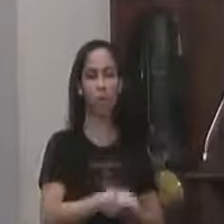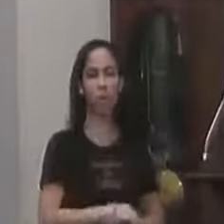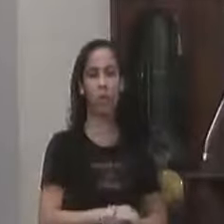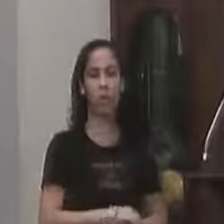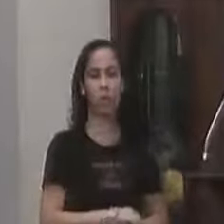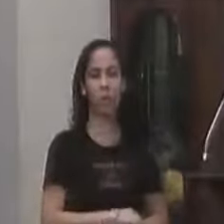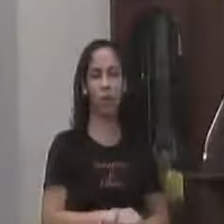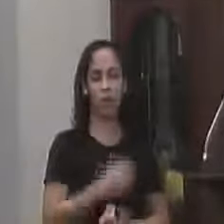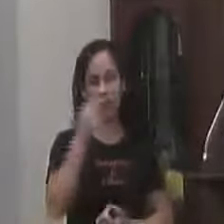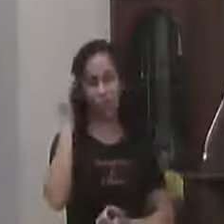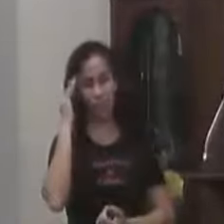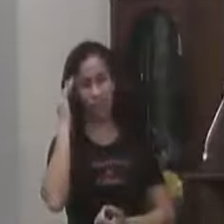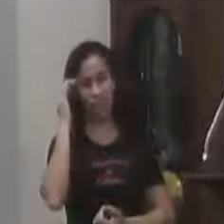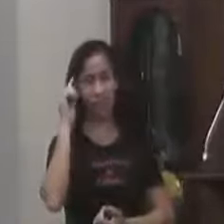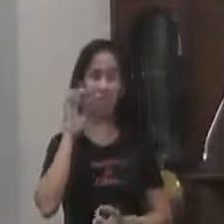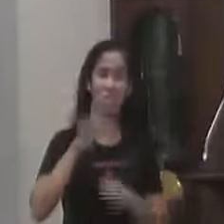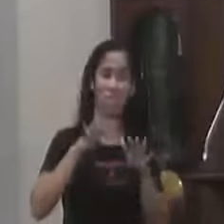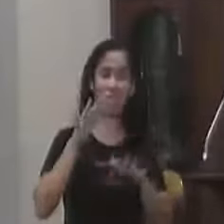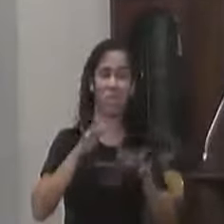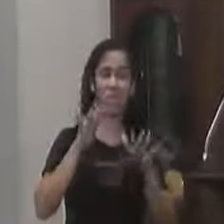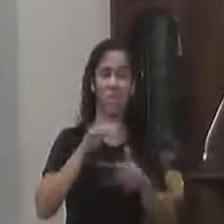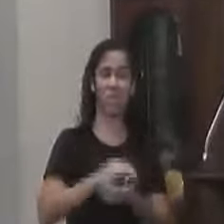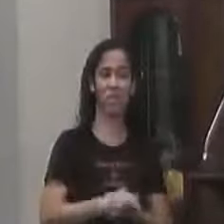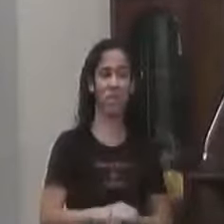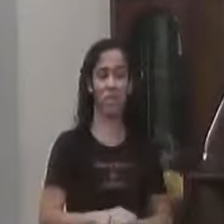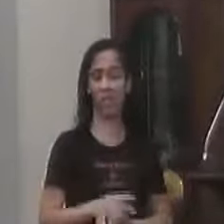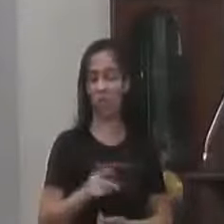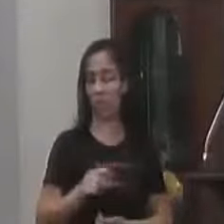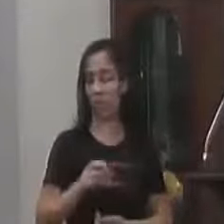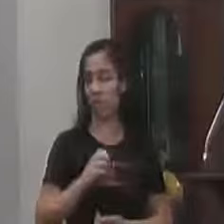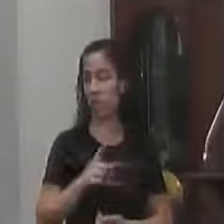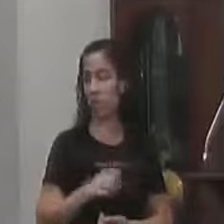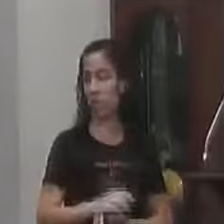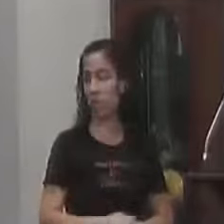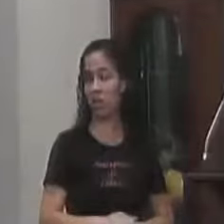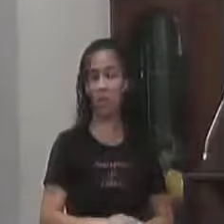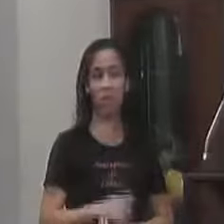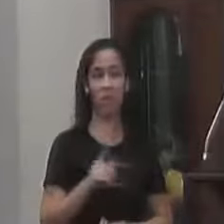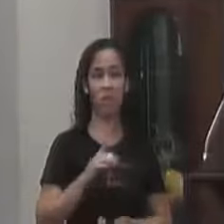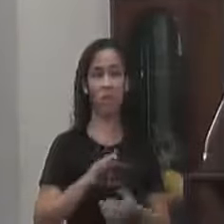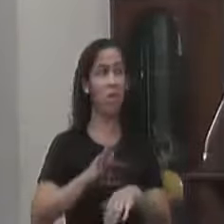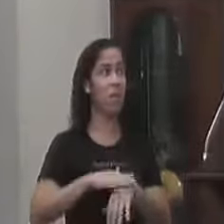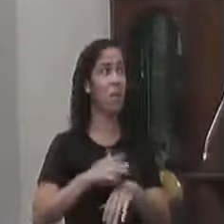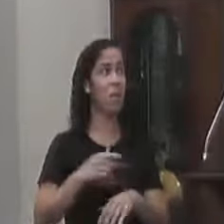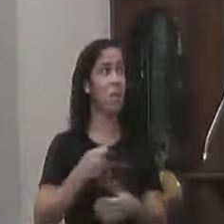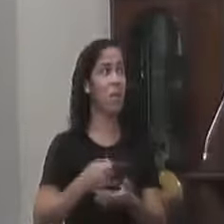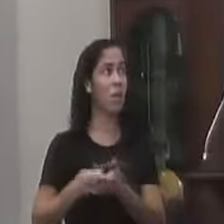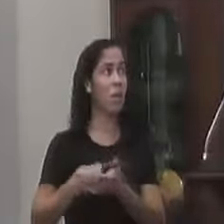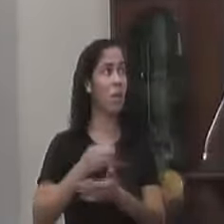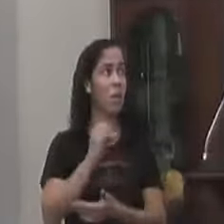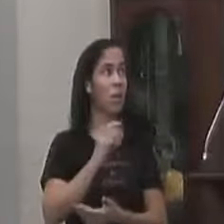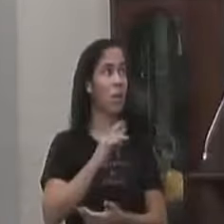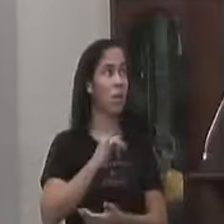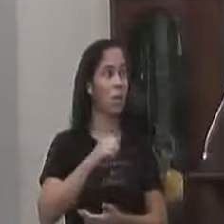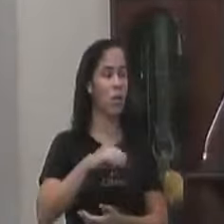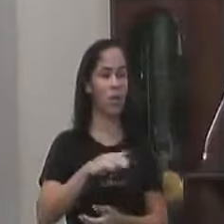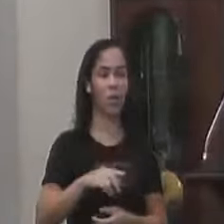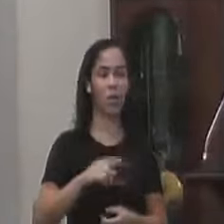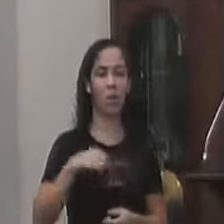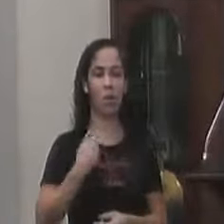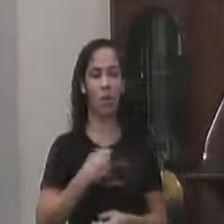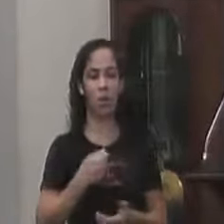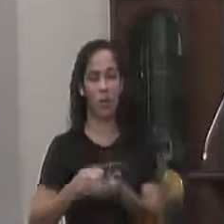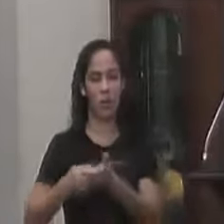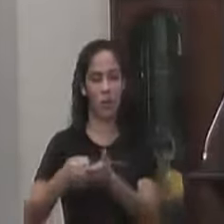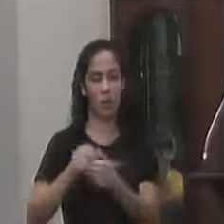Na cabeça de alguns ainda Rafael Vai ficar falando Não é nada mais Do que obrigação Mas que bom Que a nossa